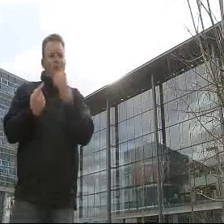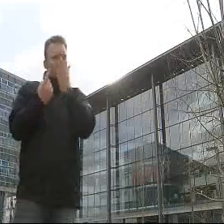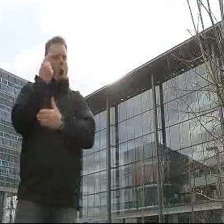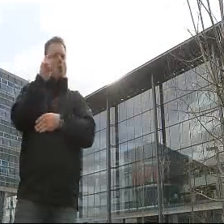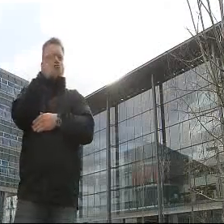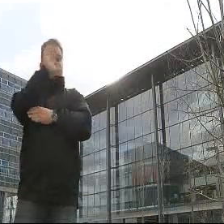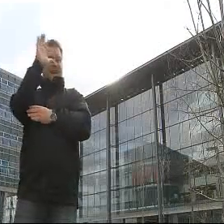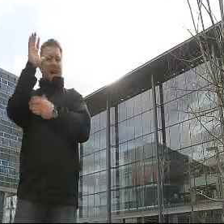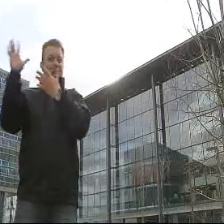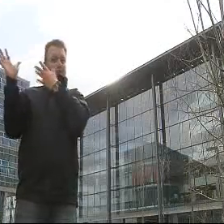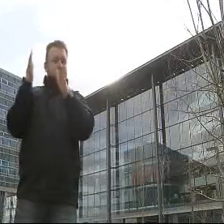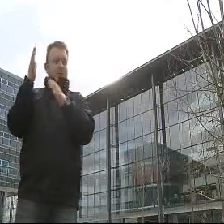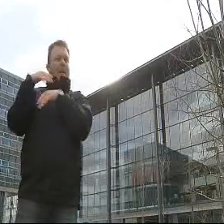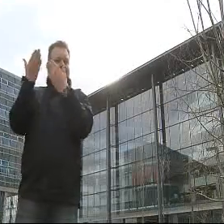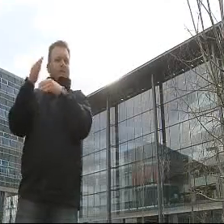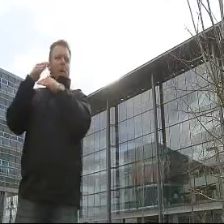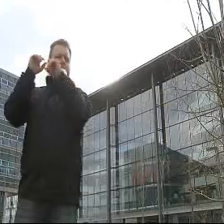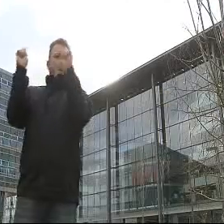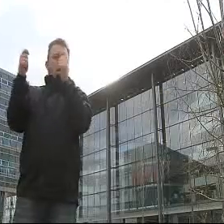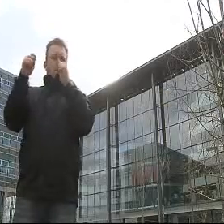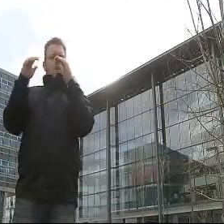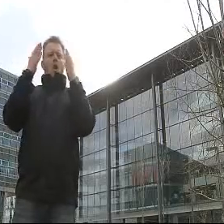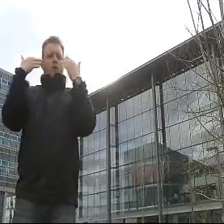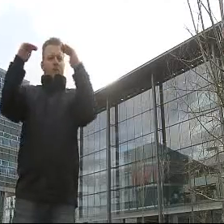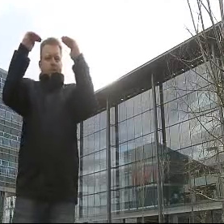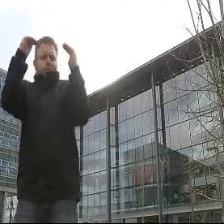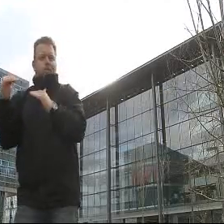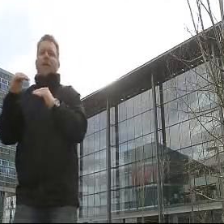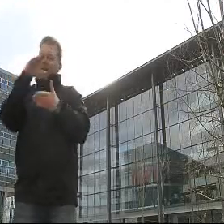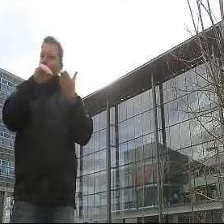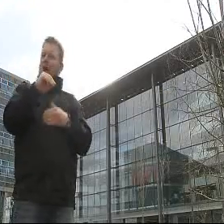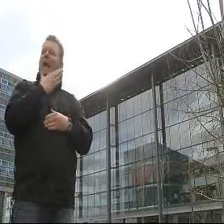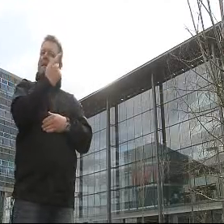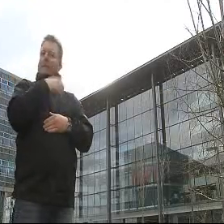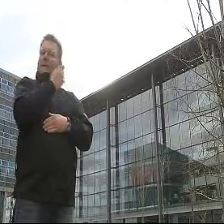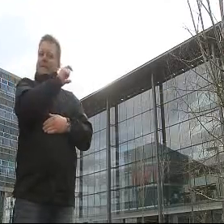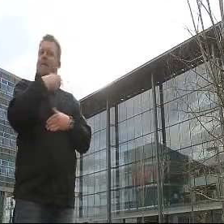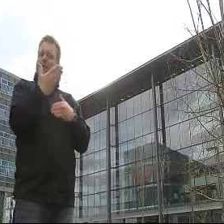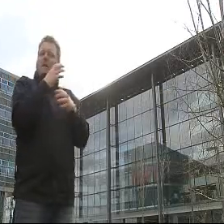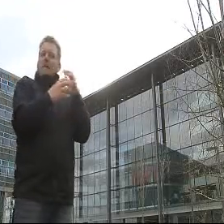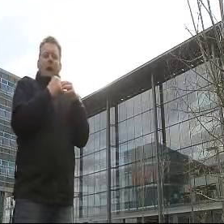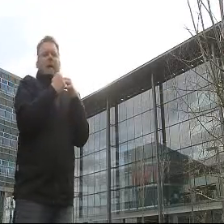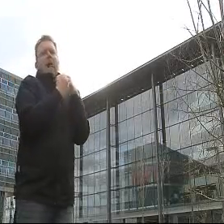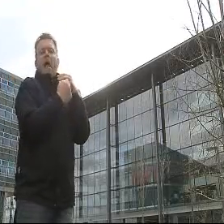Og eftersom trykket falder markant, når et uvær er på vej, vil pludselige smerter i ledene kunne være et varsel om, at været forværes.